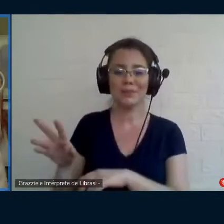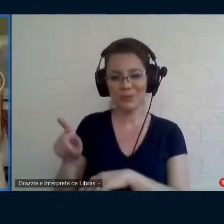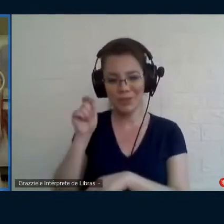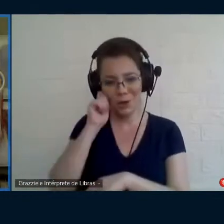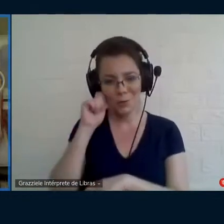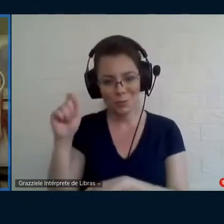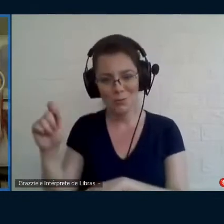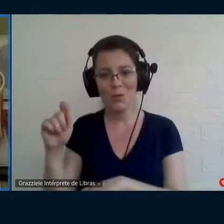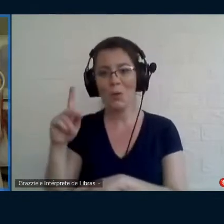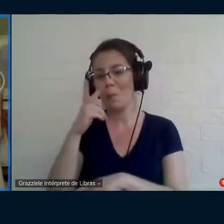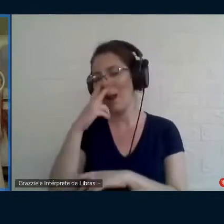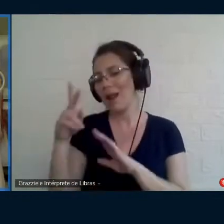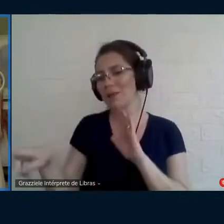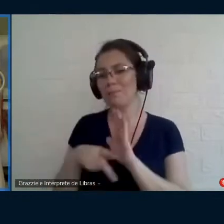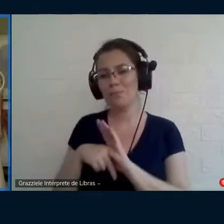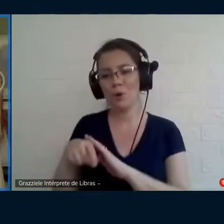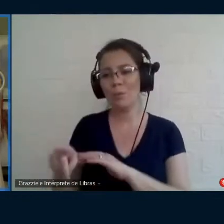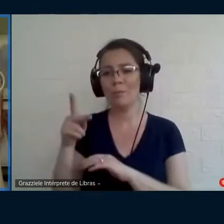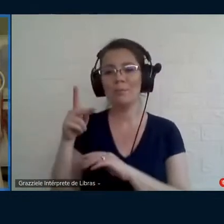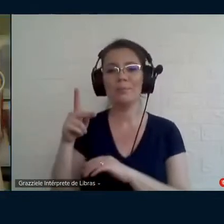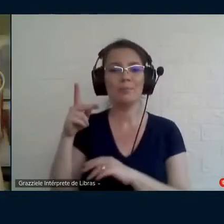psicologia positiva